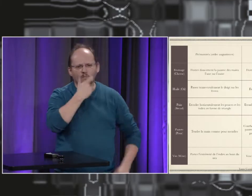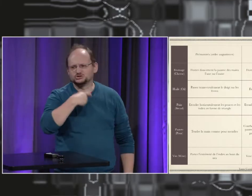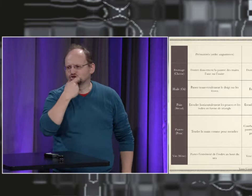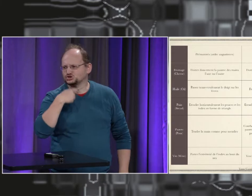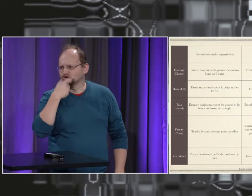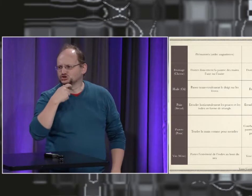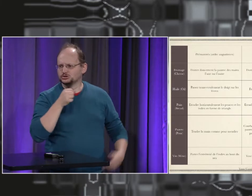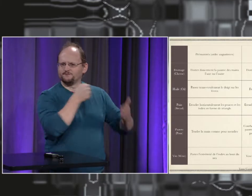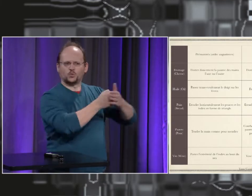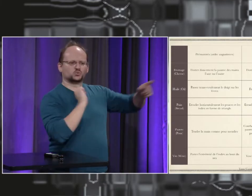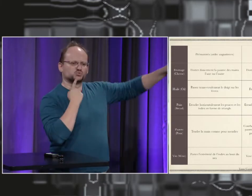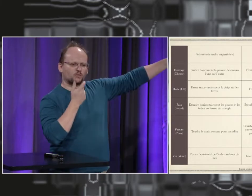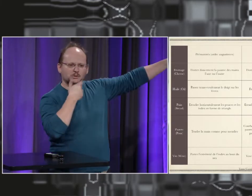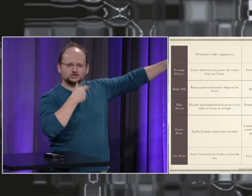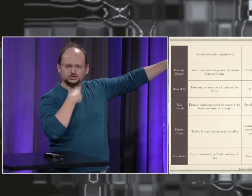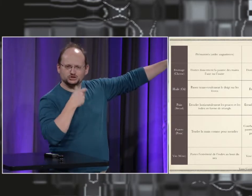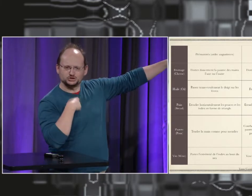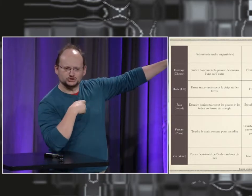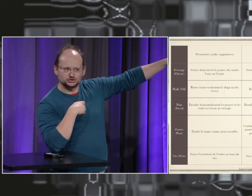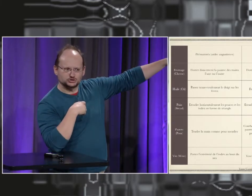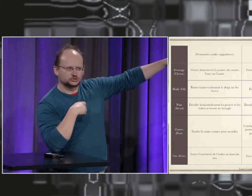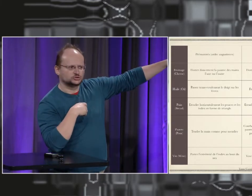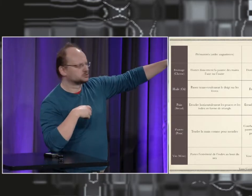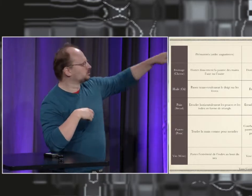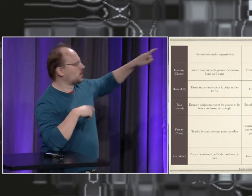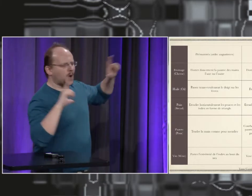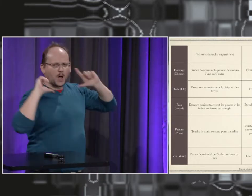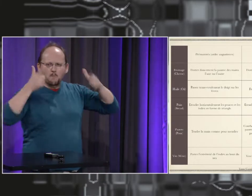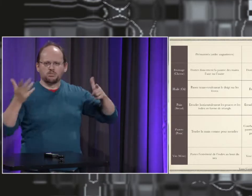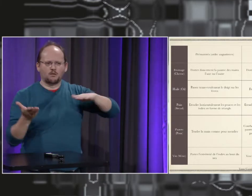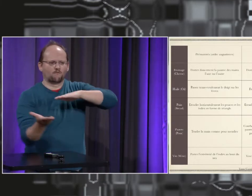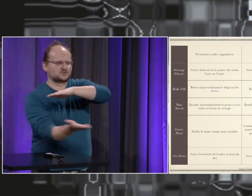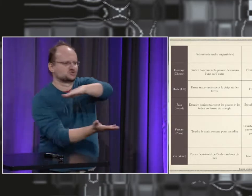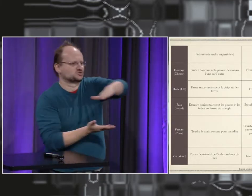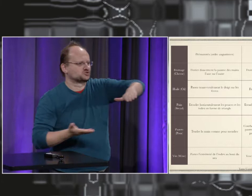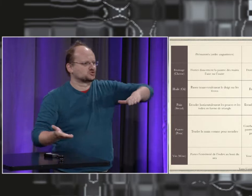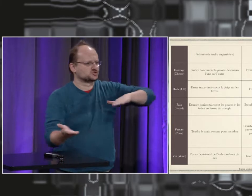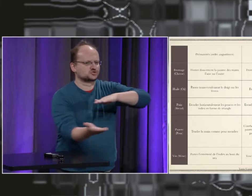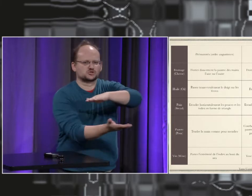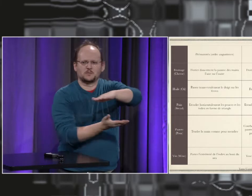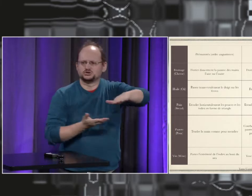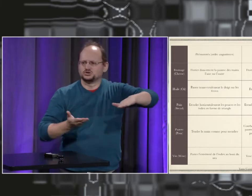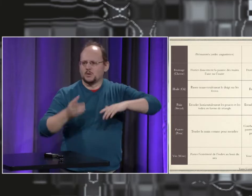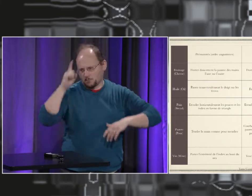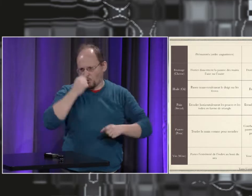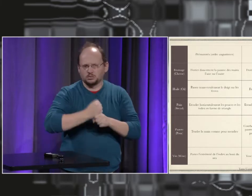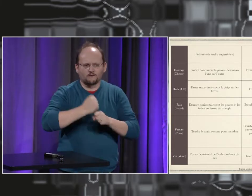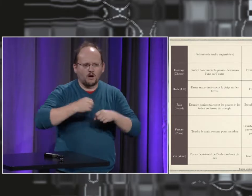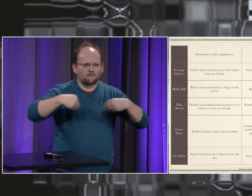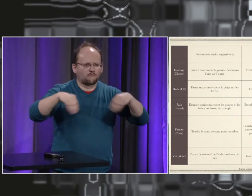traces. Par exemple, pour fromage, le signe utilisé pour fromage est celui du fond. Les moines utilisaient ce signe-là. Pourquoi,